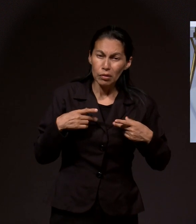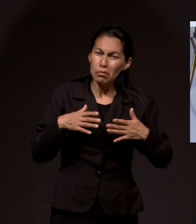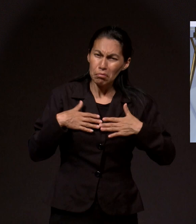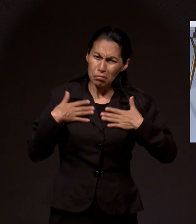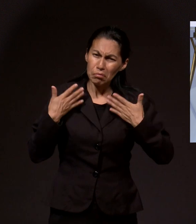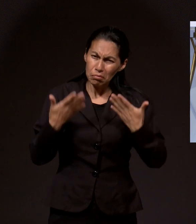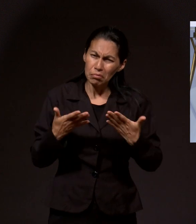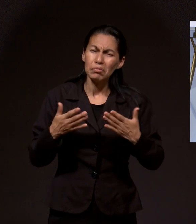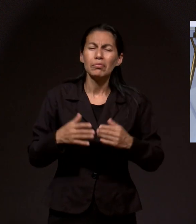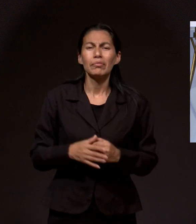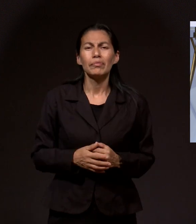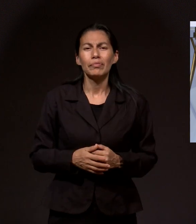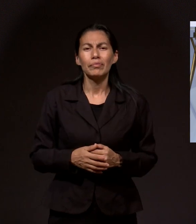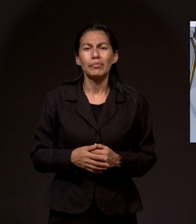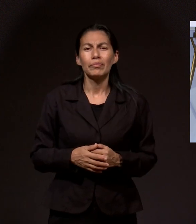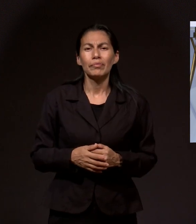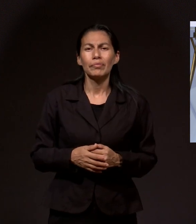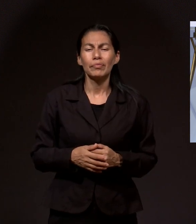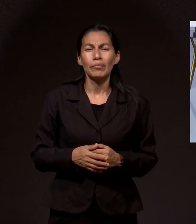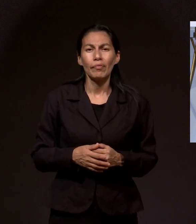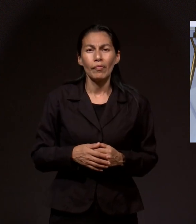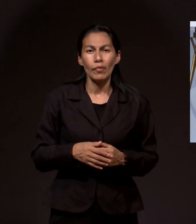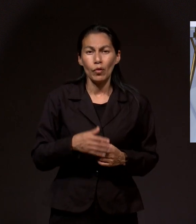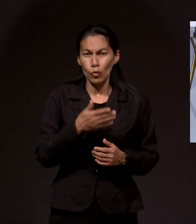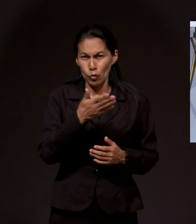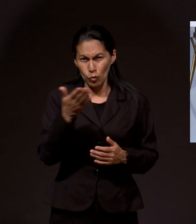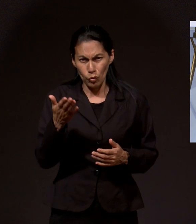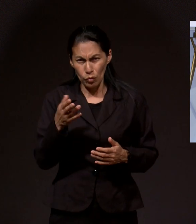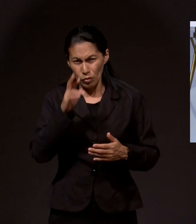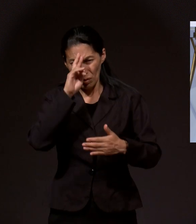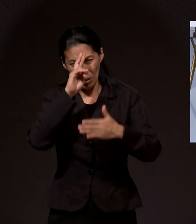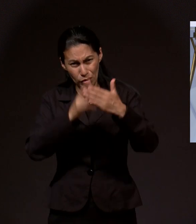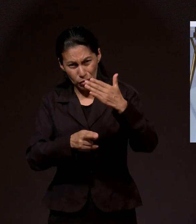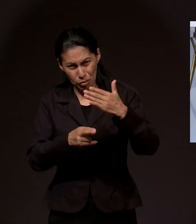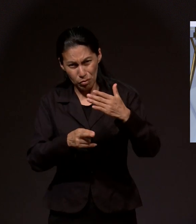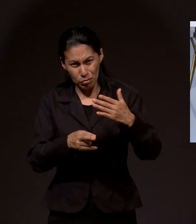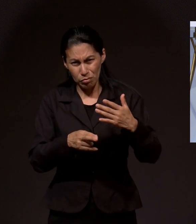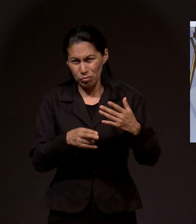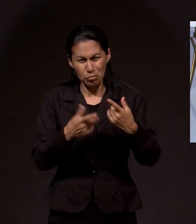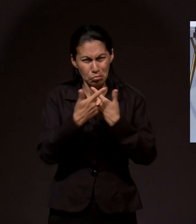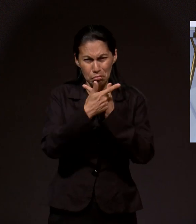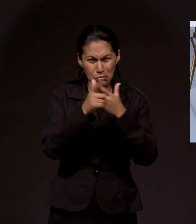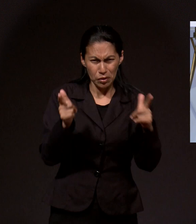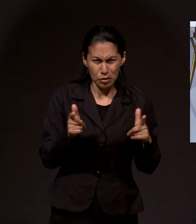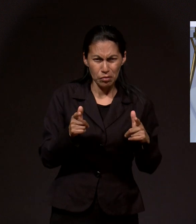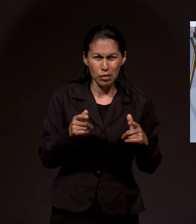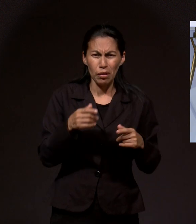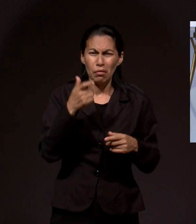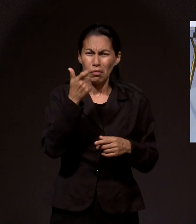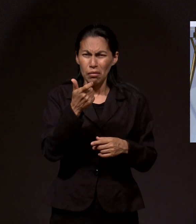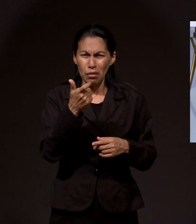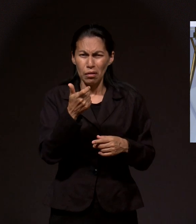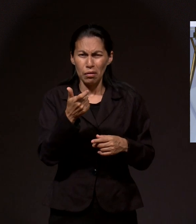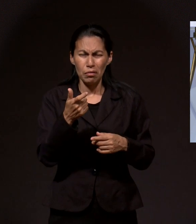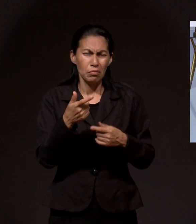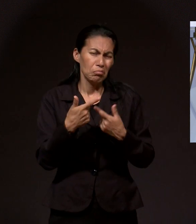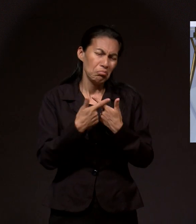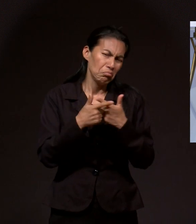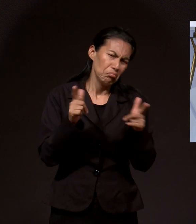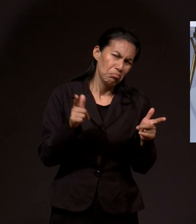sin acepción de personas. No importa la denominación religiosa, tu situación